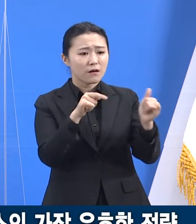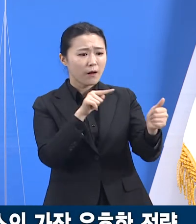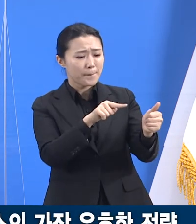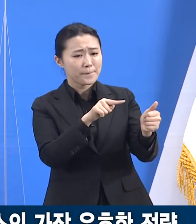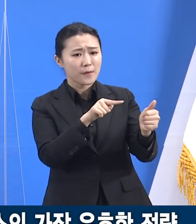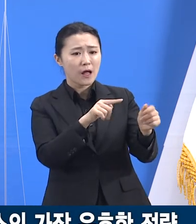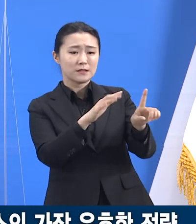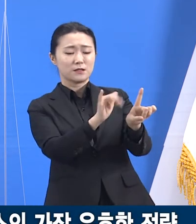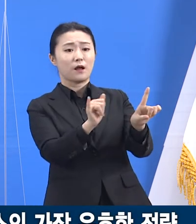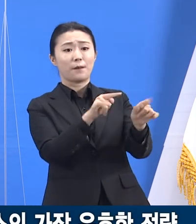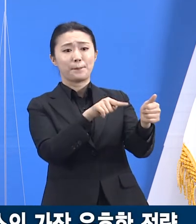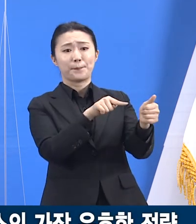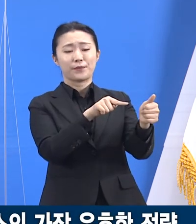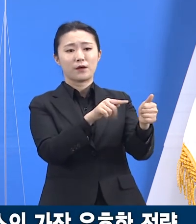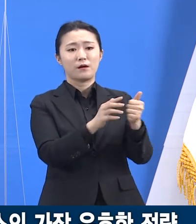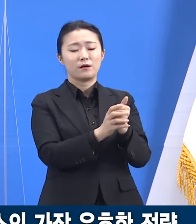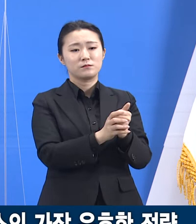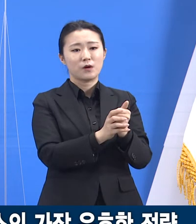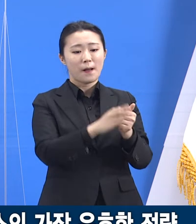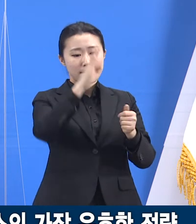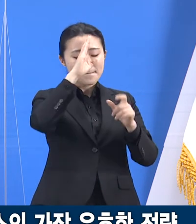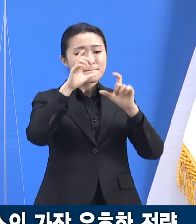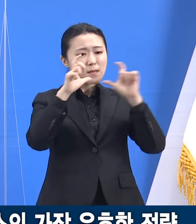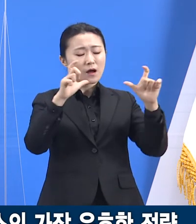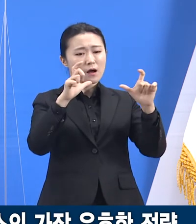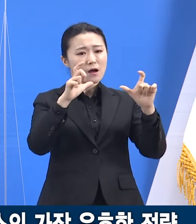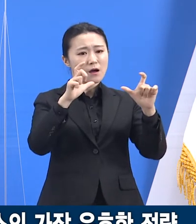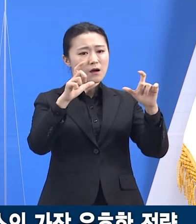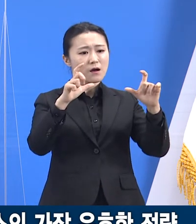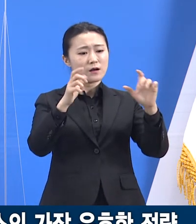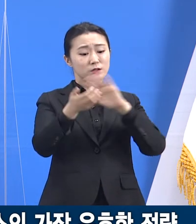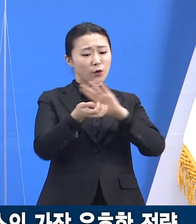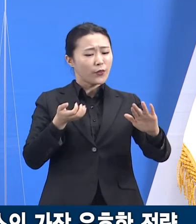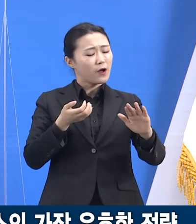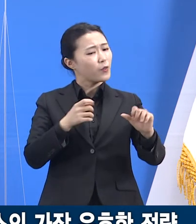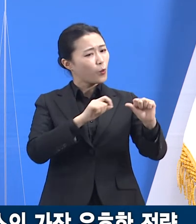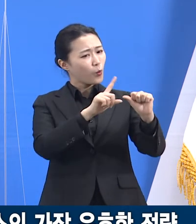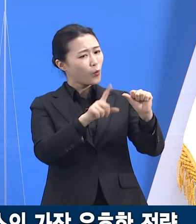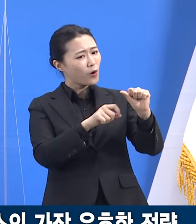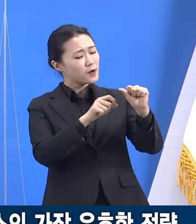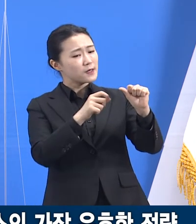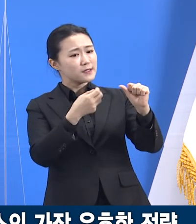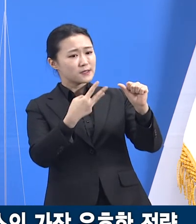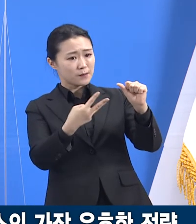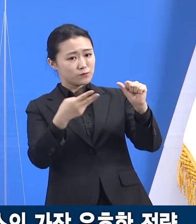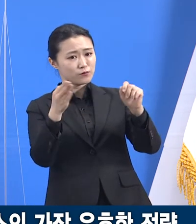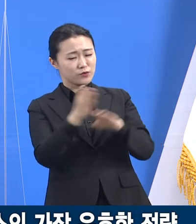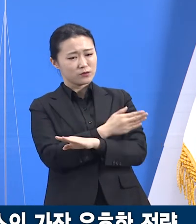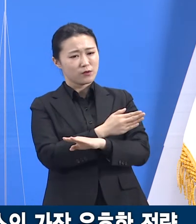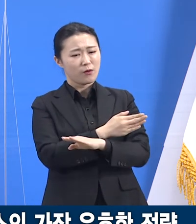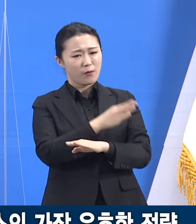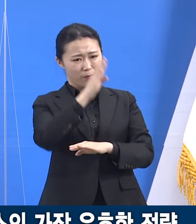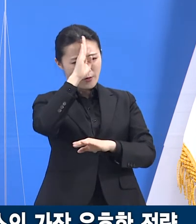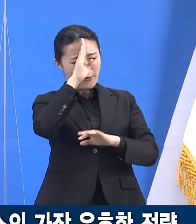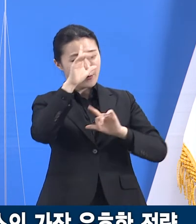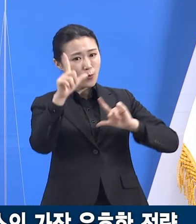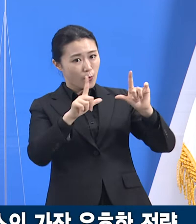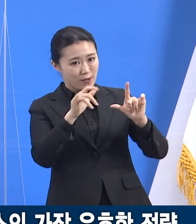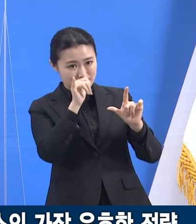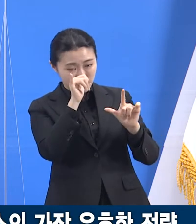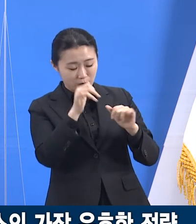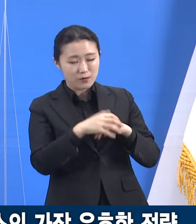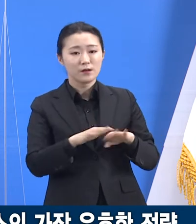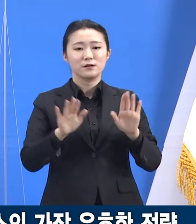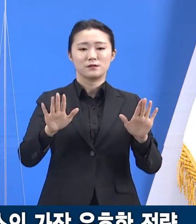전인 5월 3일부터 발열 등 증상이 있었습니다. 지역사회에서 코로나19 유행을 감소시키는